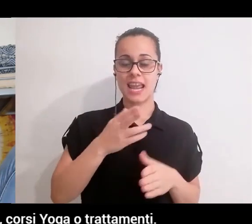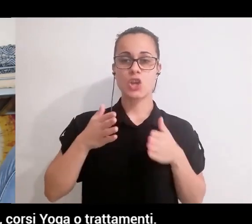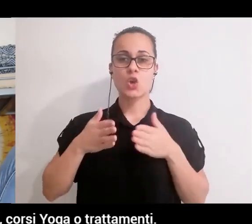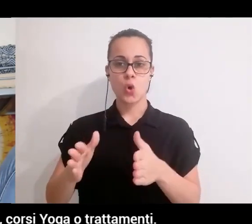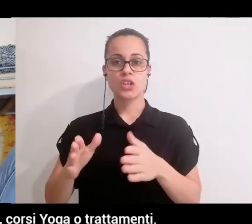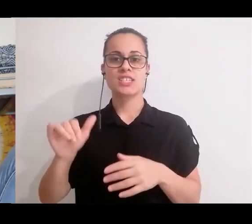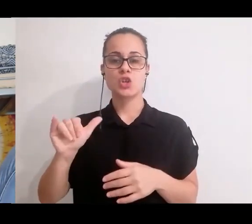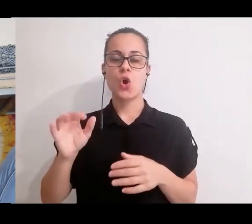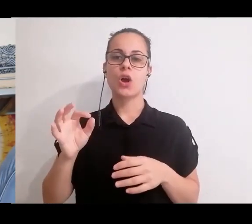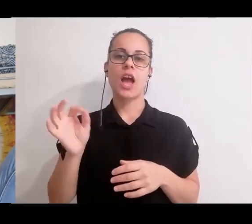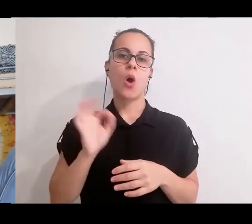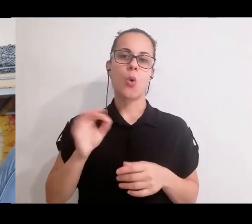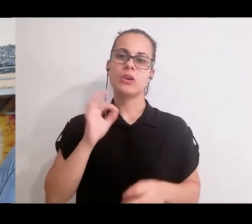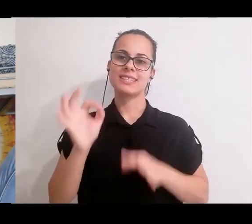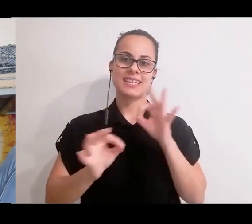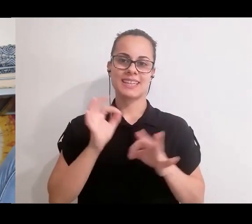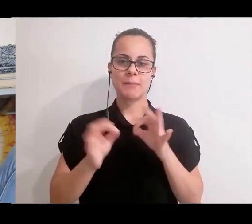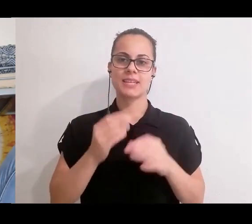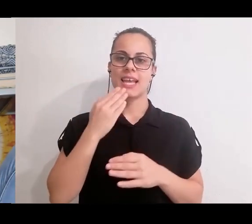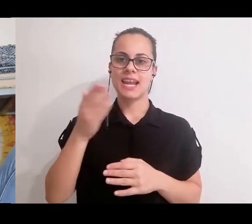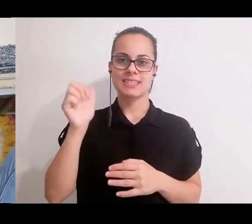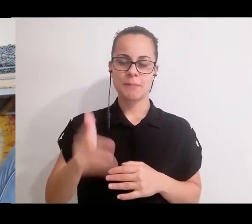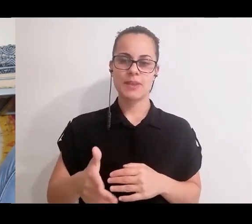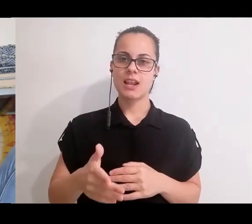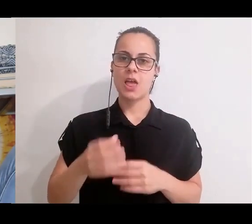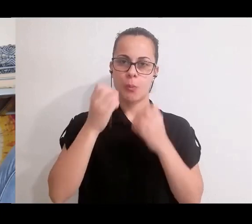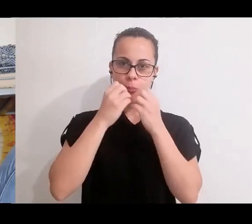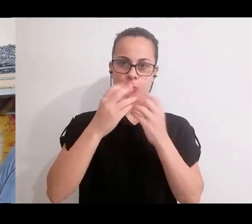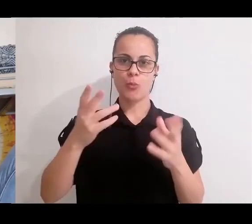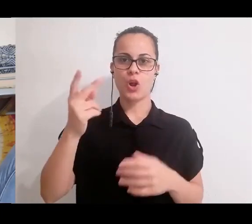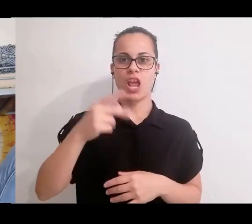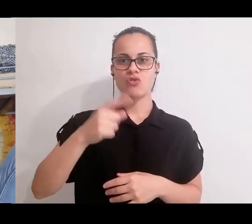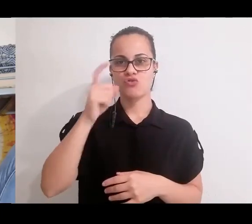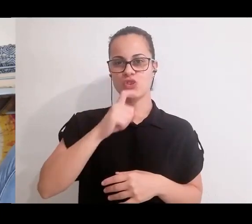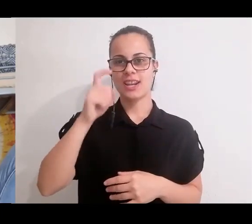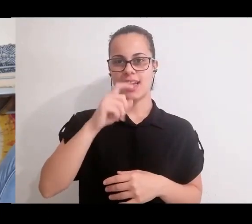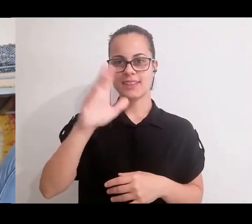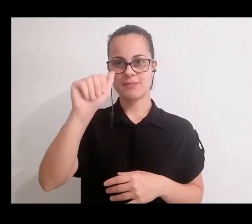o trattamenti grazie mille namaste e passate una bella giornata ciao